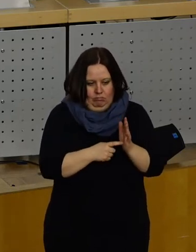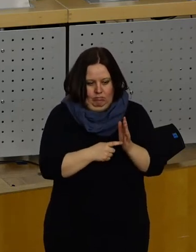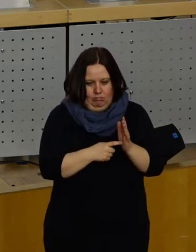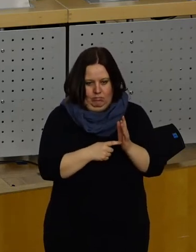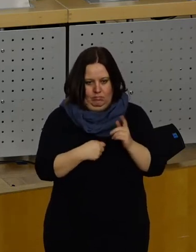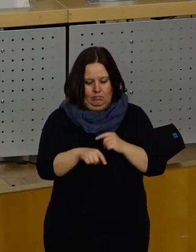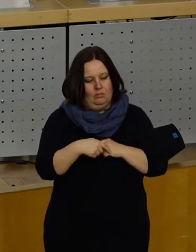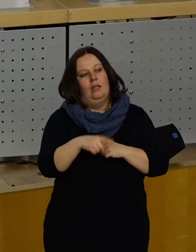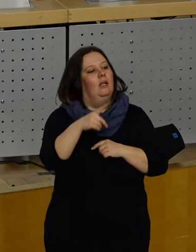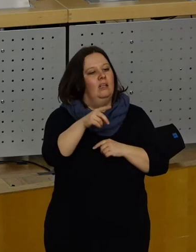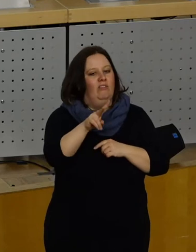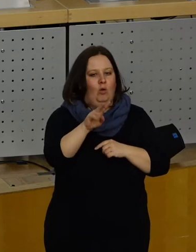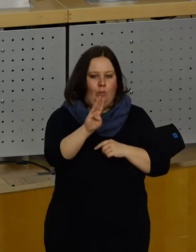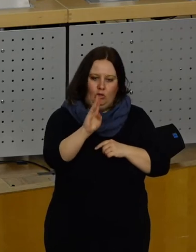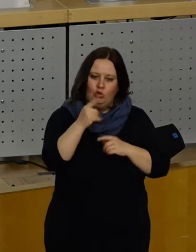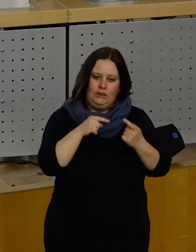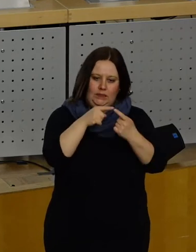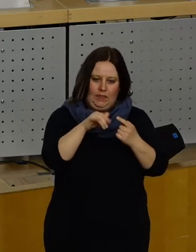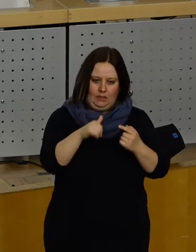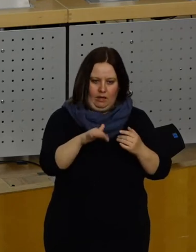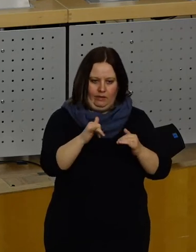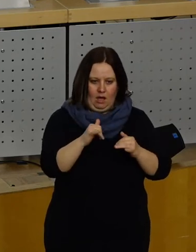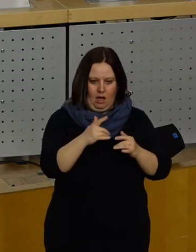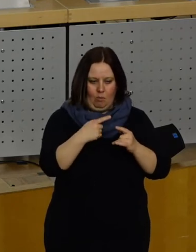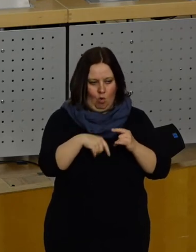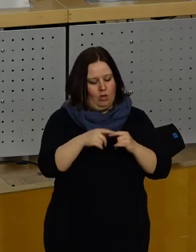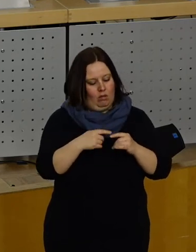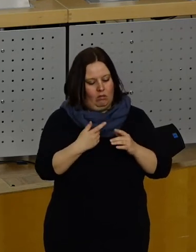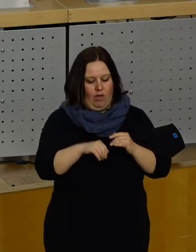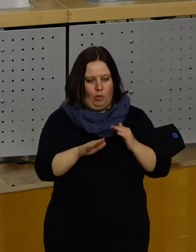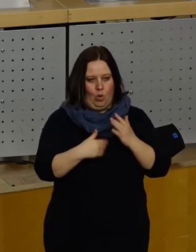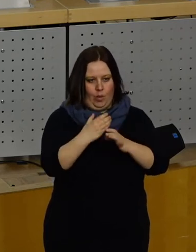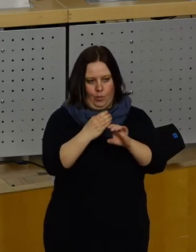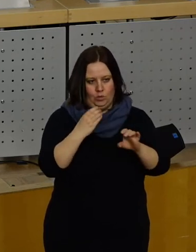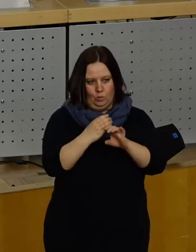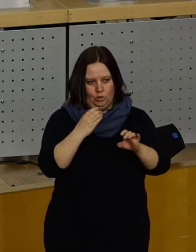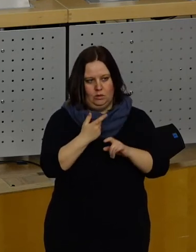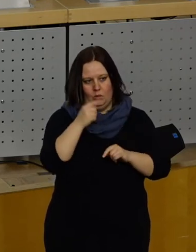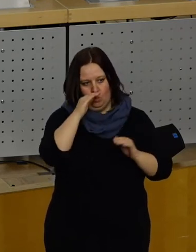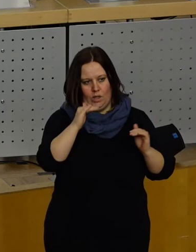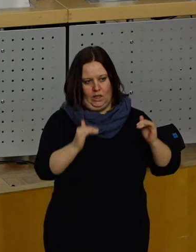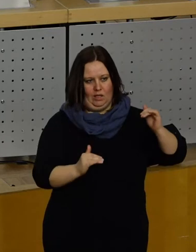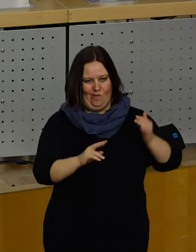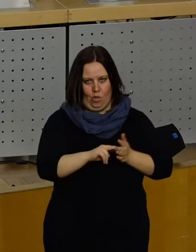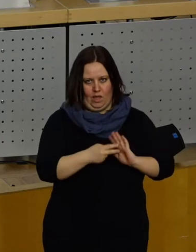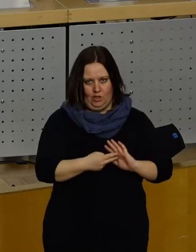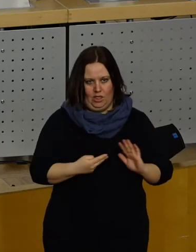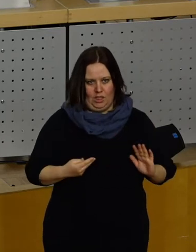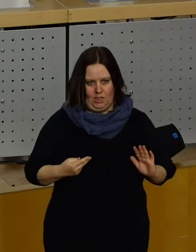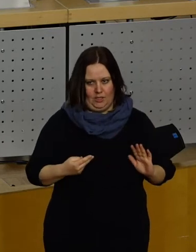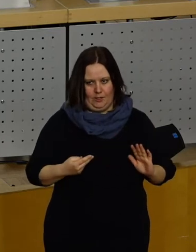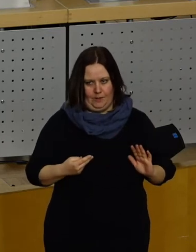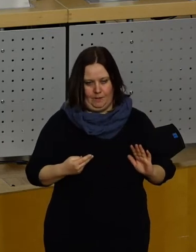DVB selber hat sich das Ziel gestellt, nach und nach ihre Busse mit Niederflugtechnik auszustatten.